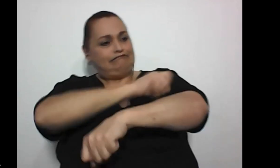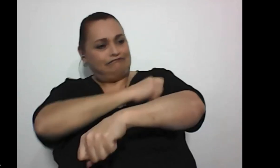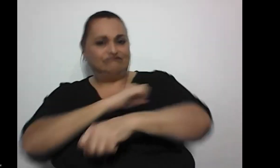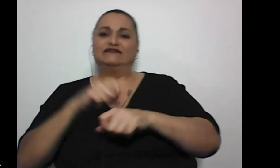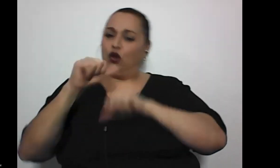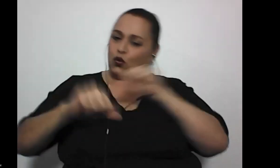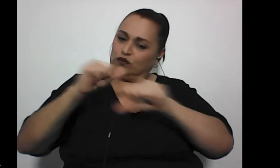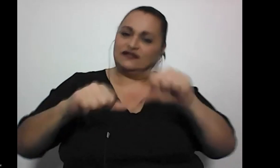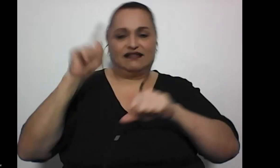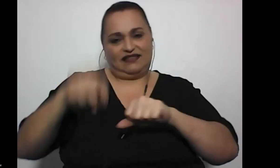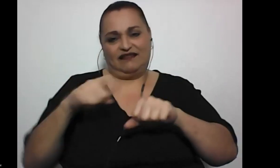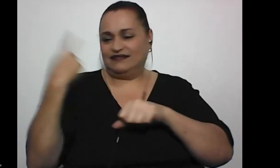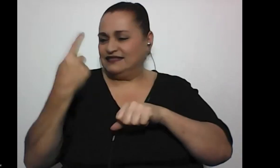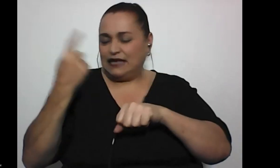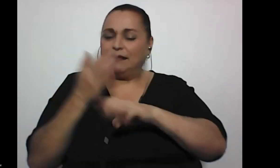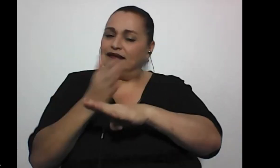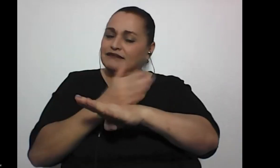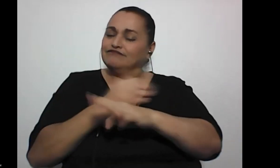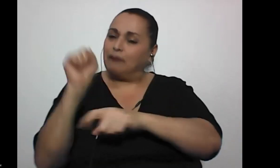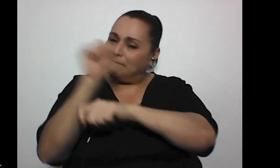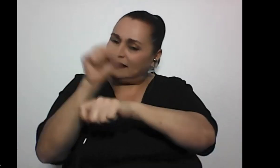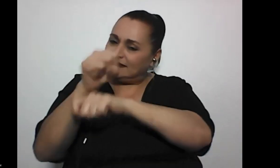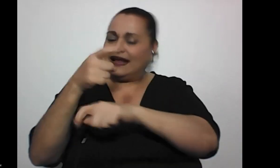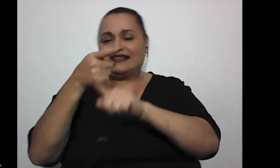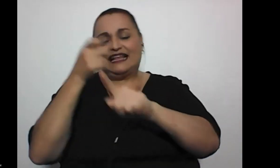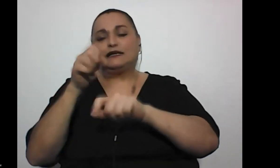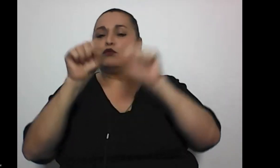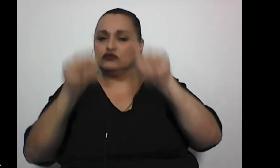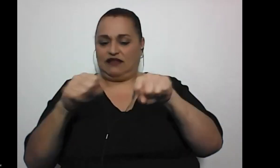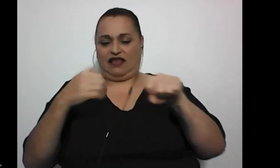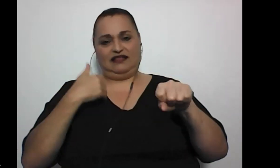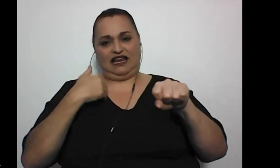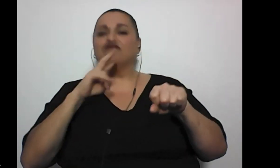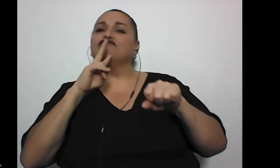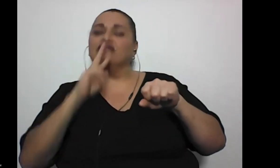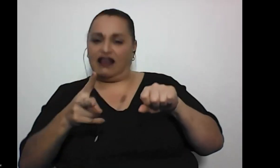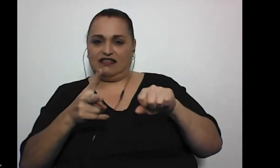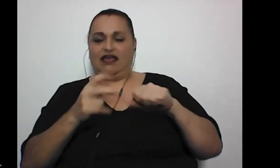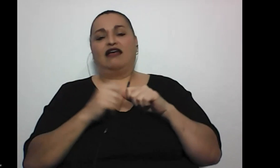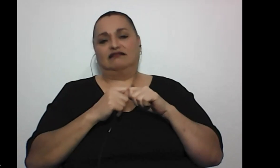y siempre tratar de vencer desde las posibilidades que tenemos desde la realidad, la vida